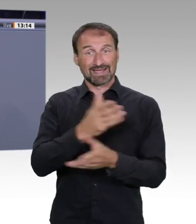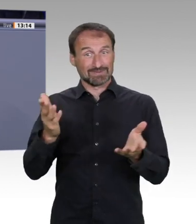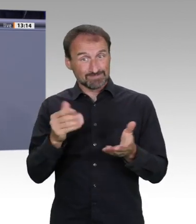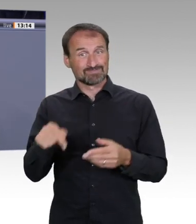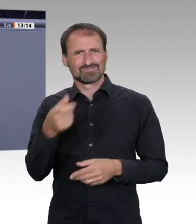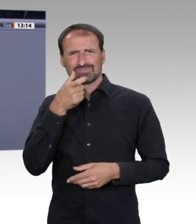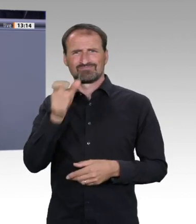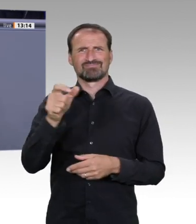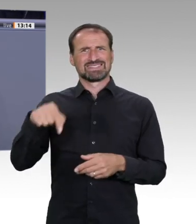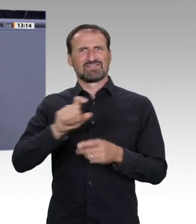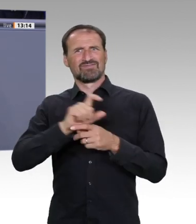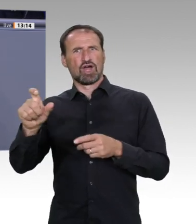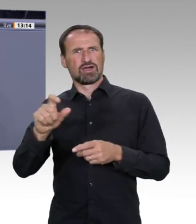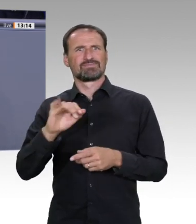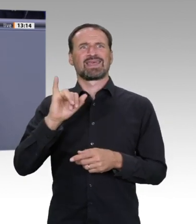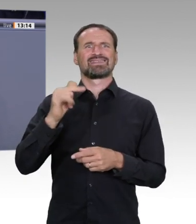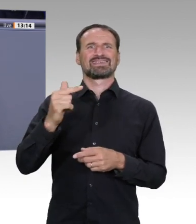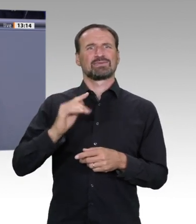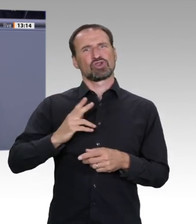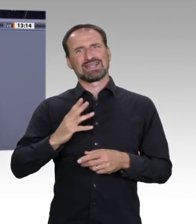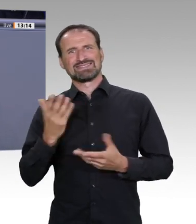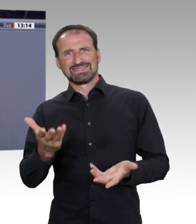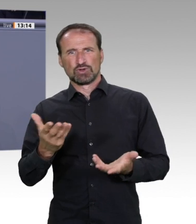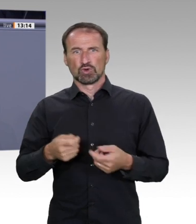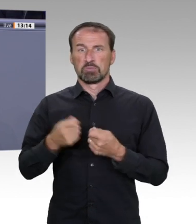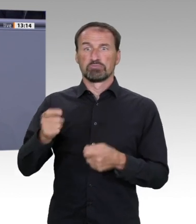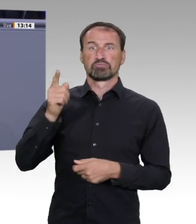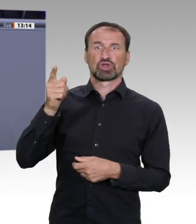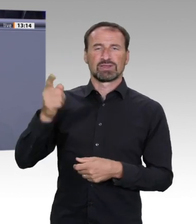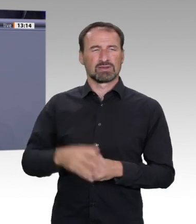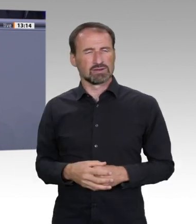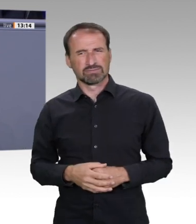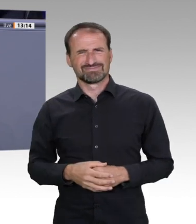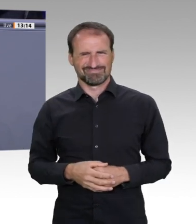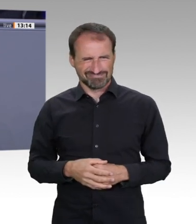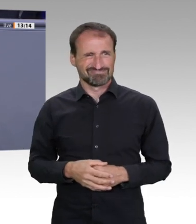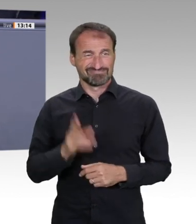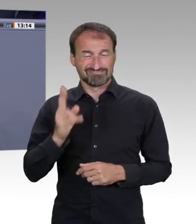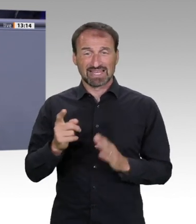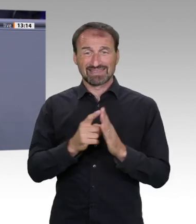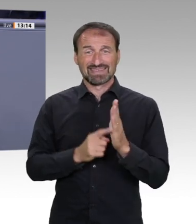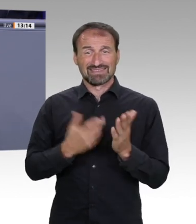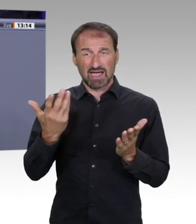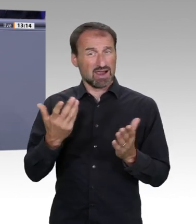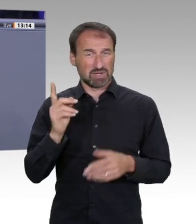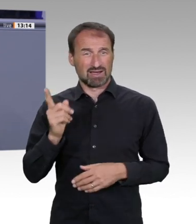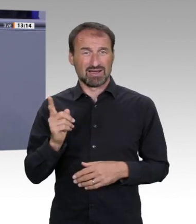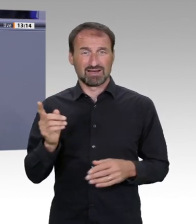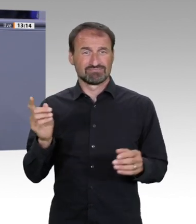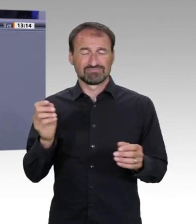überhaupt noch Sinn macht. Im Ergebnis wurde das Projekt dann erst einmal gestoppt. Der Zeitplan kann nicht mehr eingehalten werden. Und die